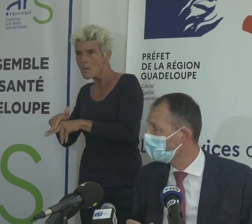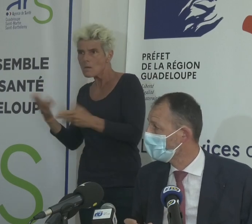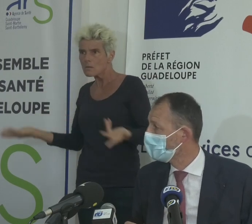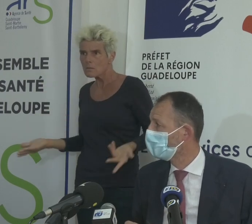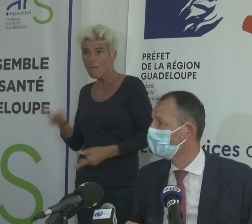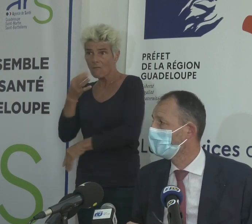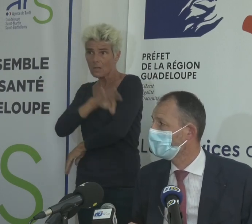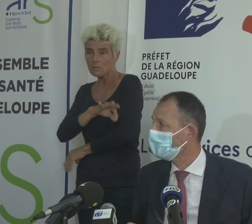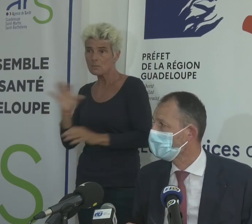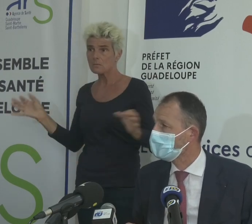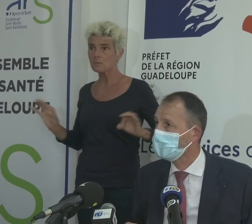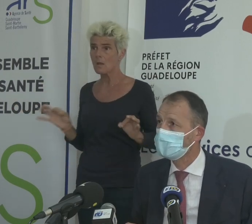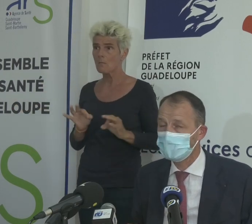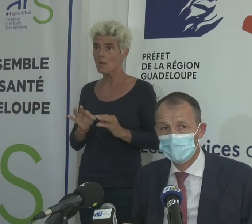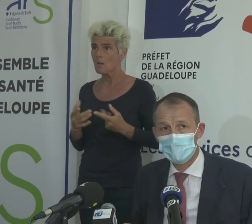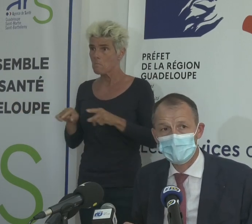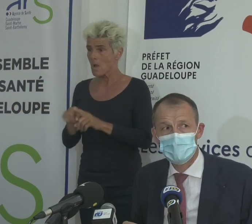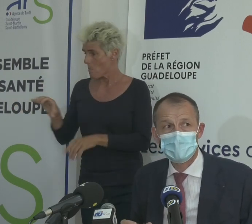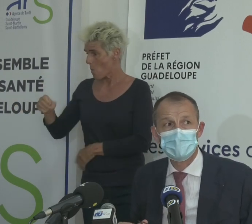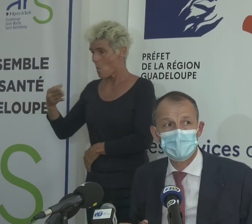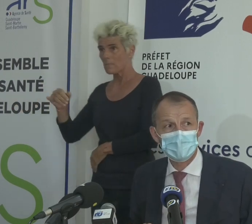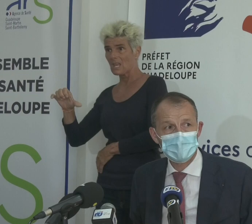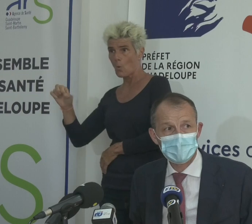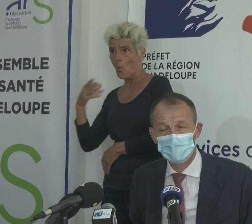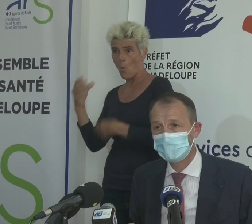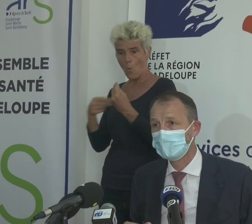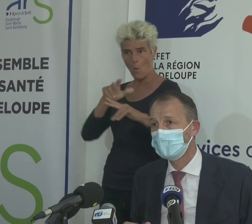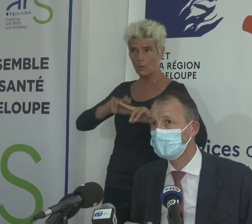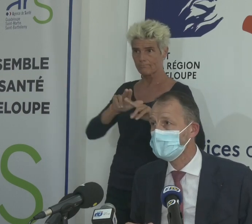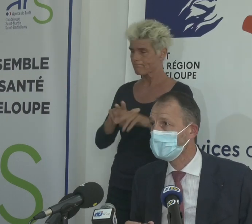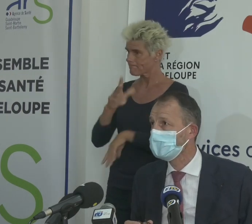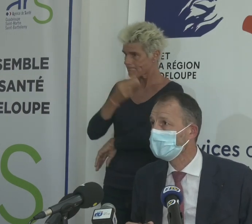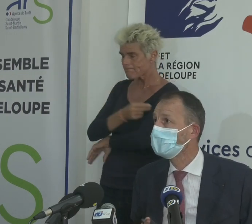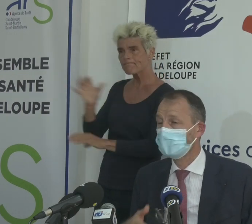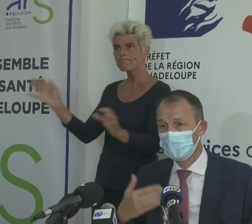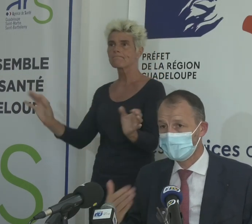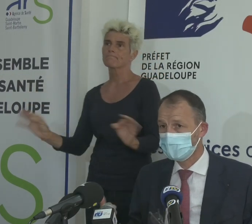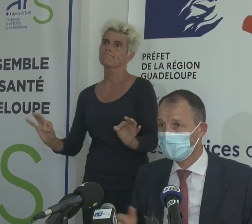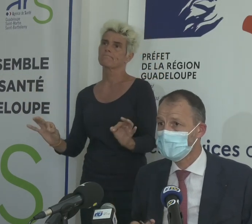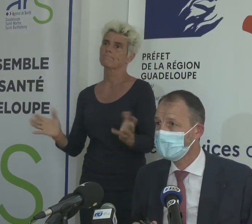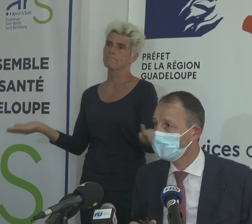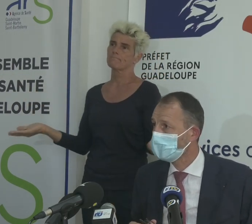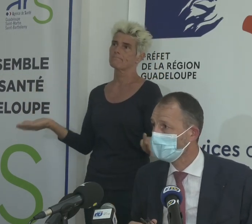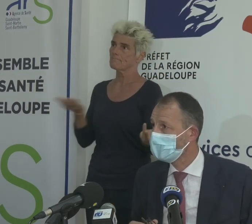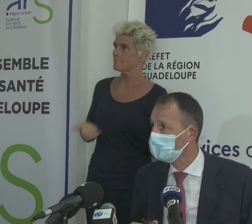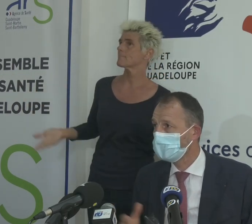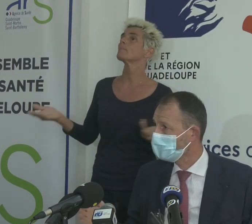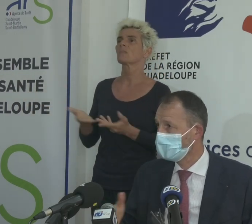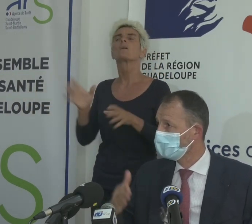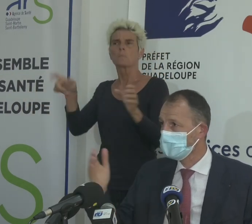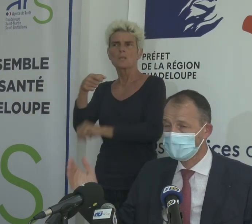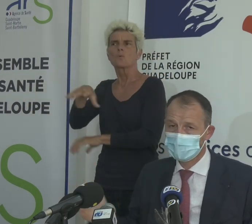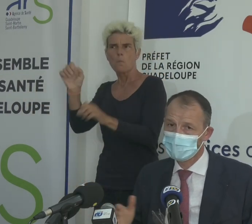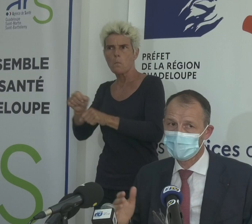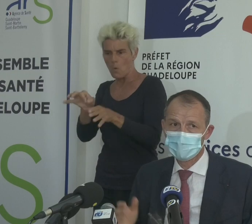y compris avec Omicron, dans des phases graves à l'hôpital, sont des gens qui ne sont pas vaccinés. Et la vaccination, ça ne nous empêche pas d'être contaminés.